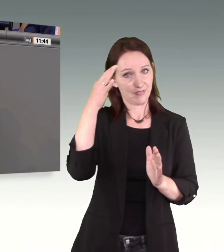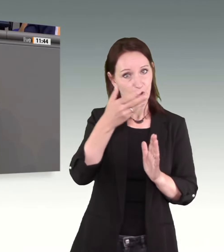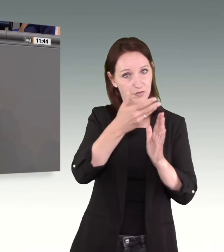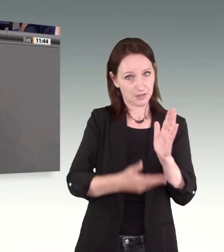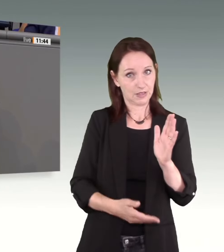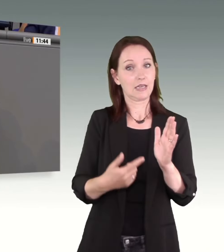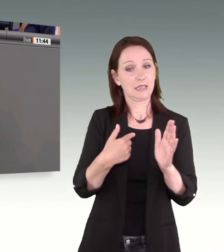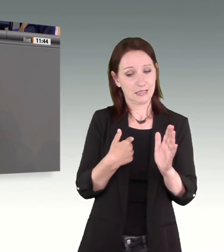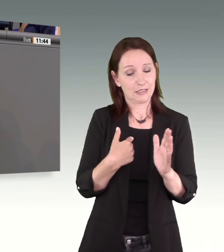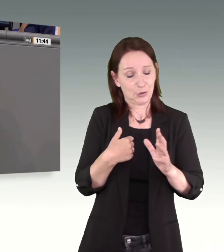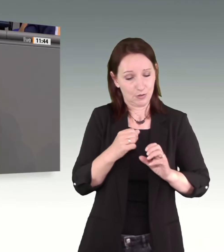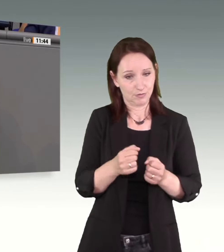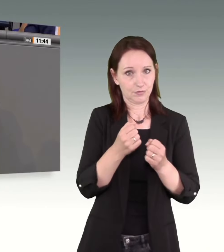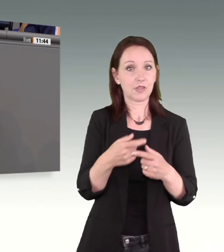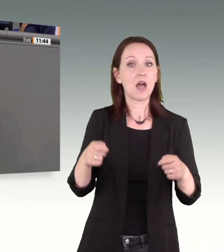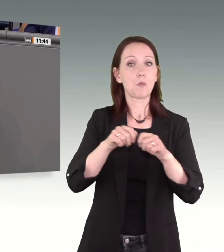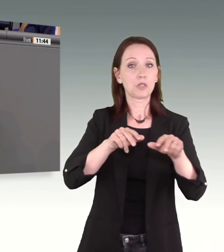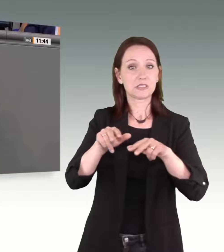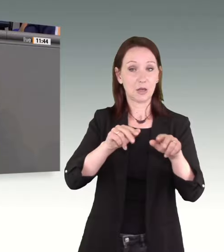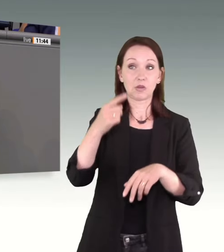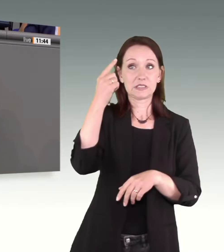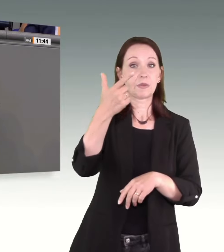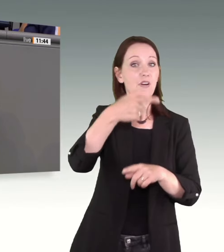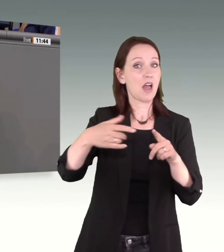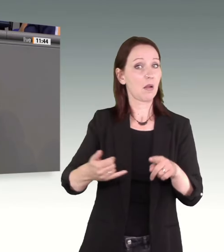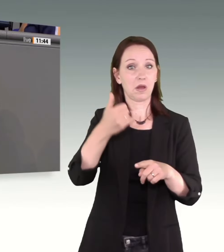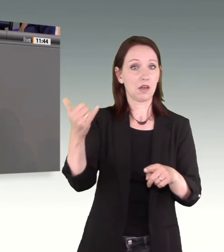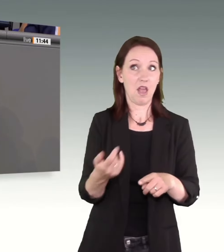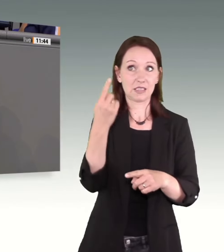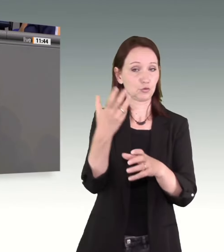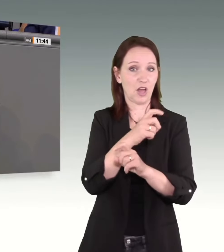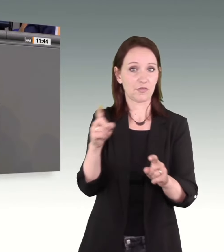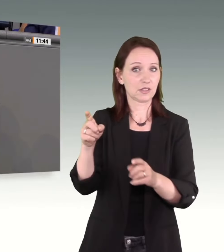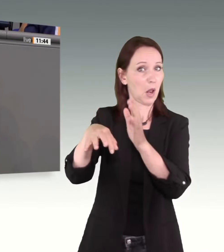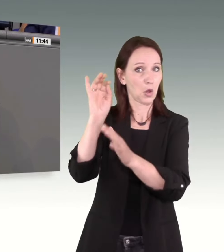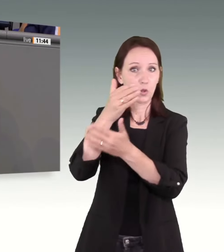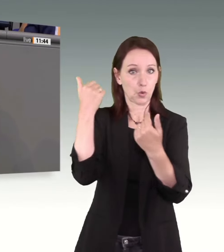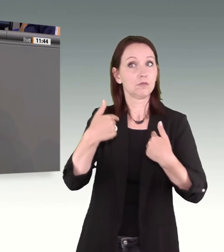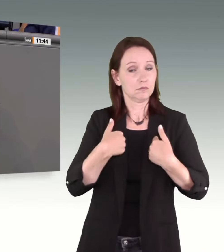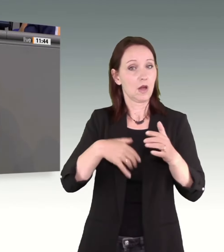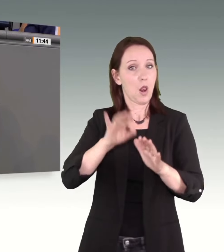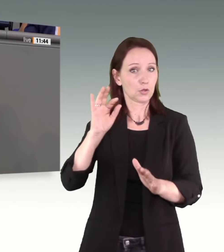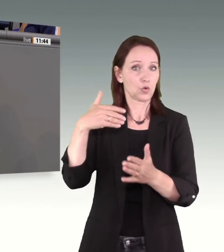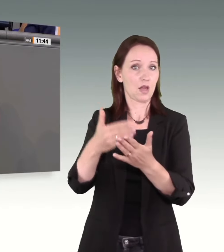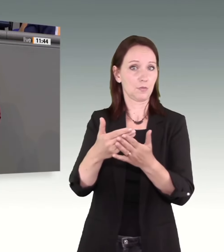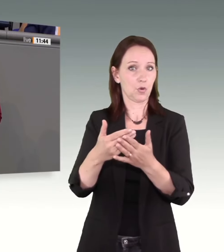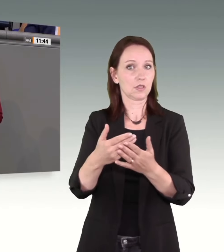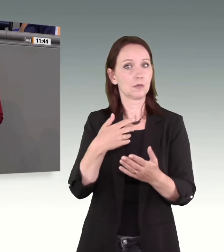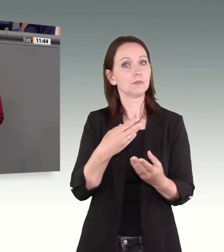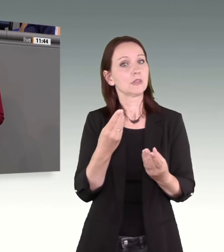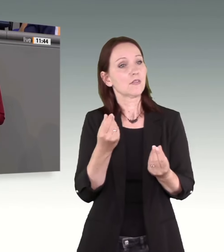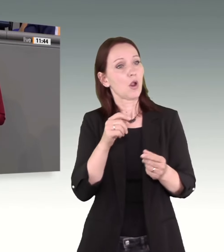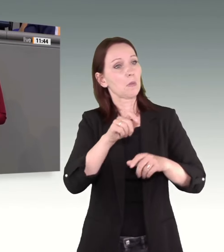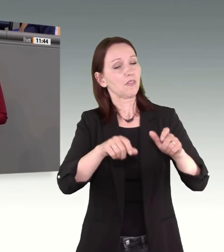Bundesregierung seit zweieinhalb Jahren nicht in der Lage war. Wir bieten Lösungen, Lösungen für ein Gefühl in der Bevölkerung, das leider immer